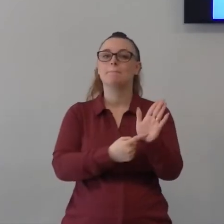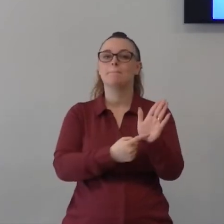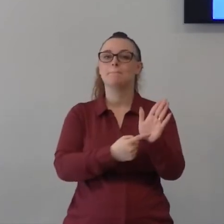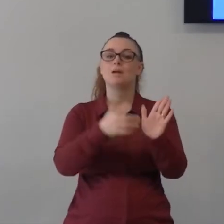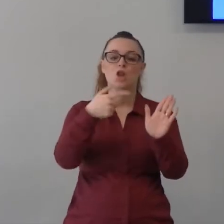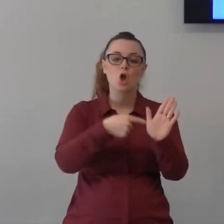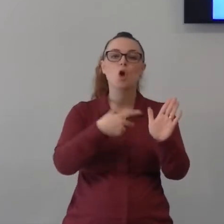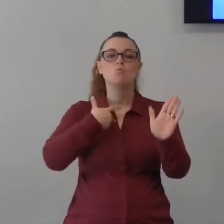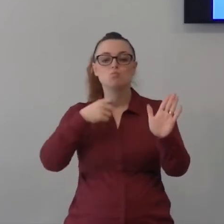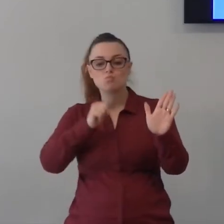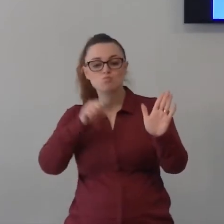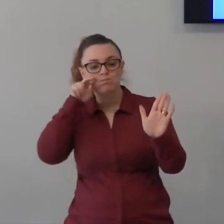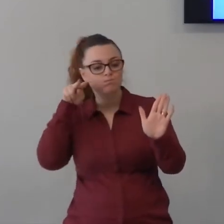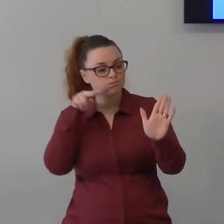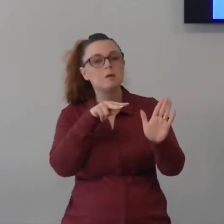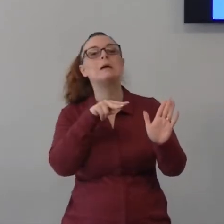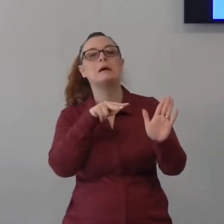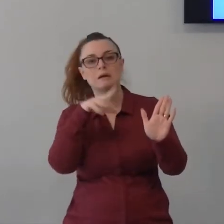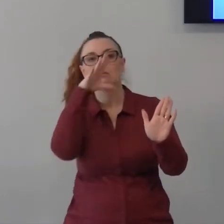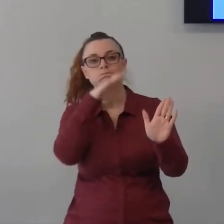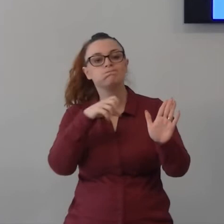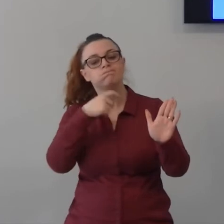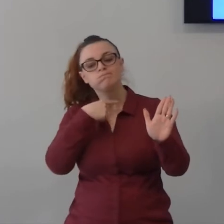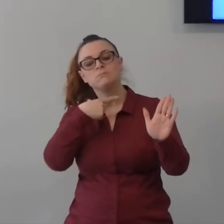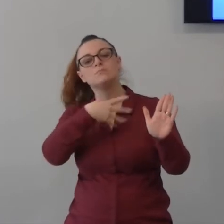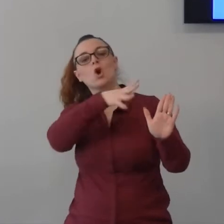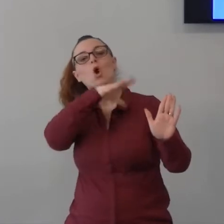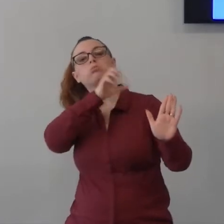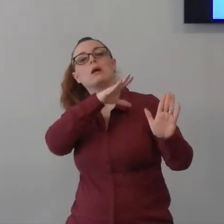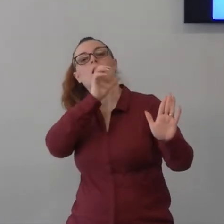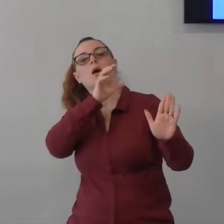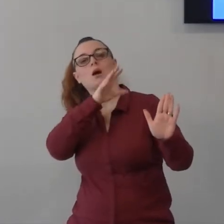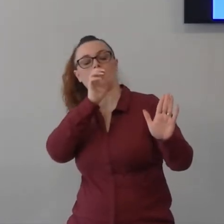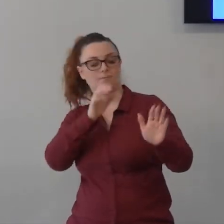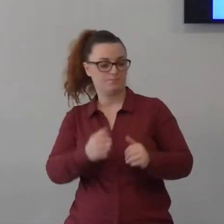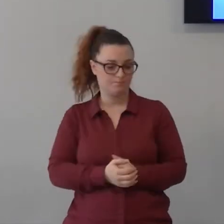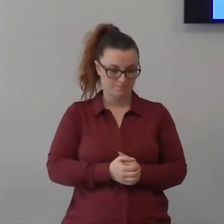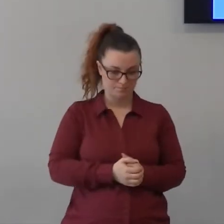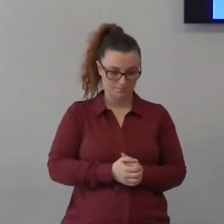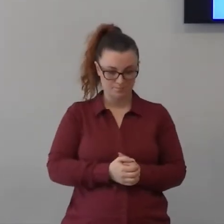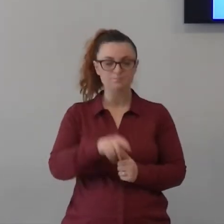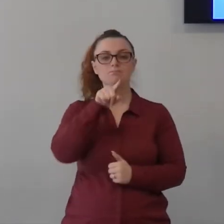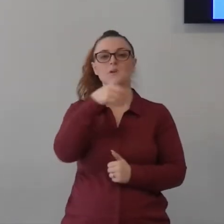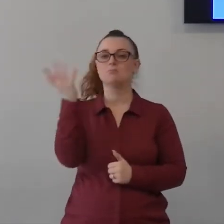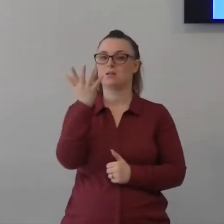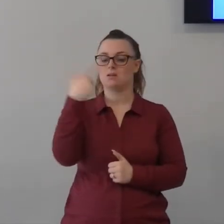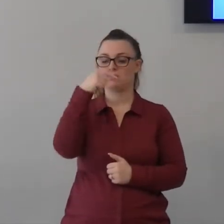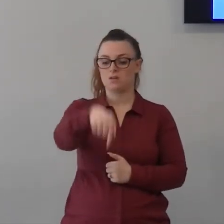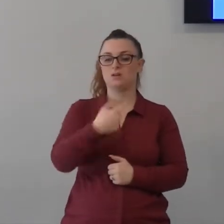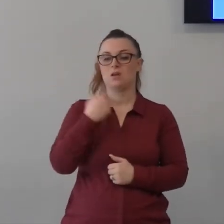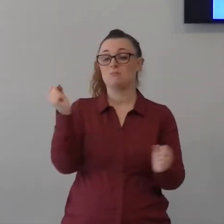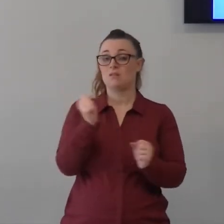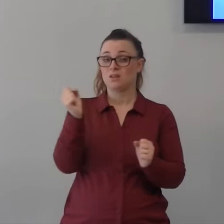se sei spaventato se sei spaventata dall'effetto che il vento della vita ha sulla tua vita attuale